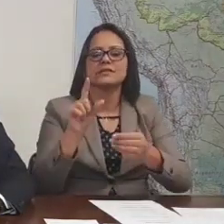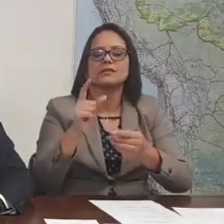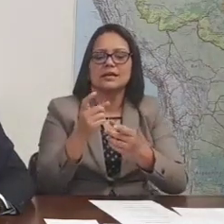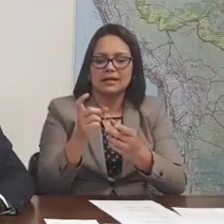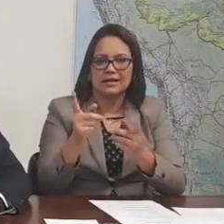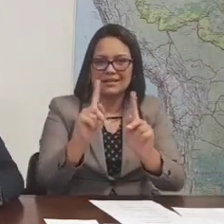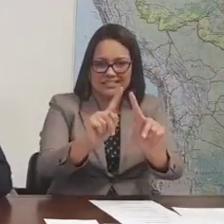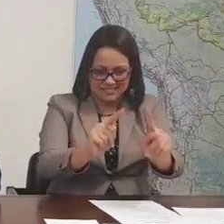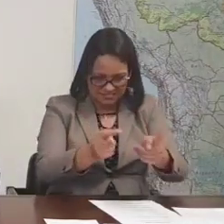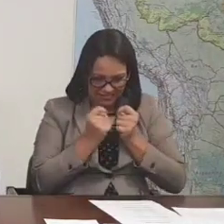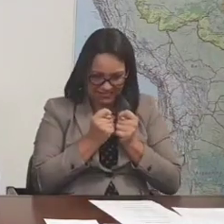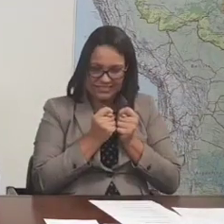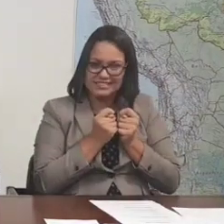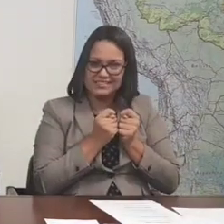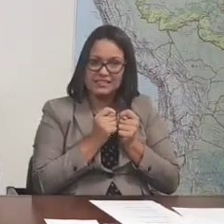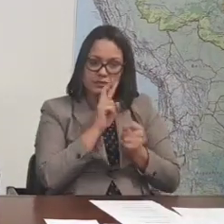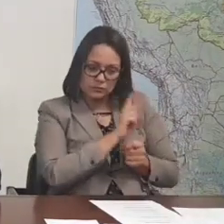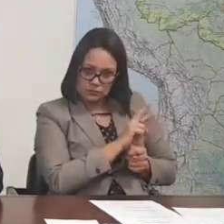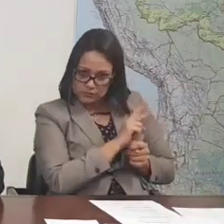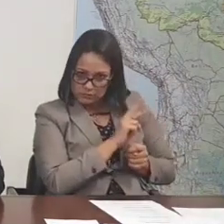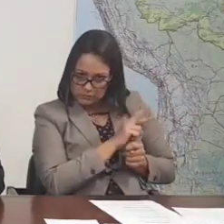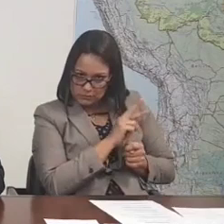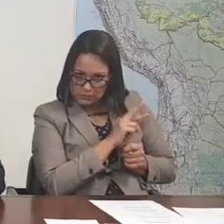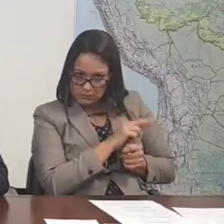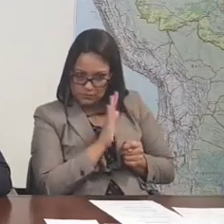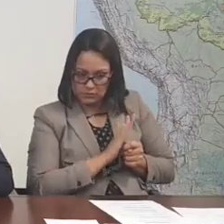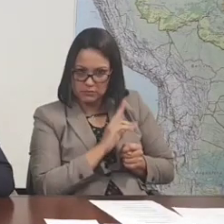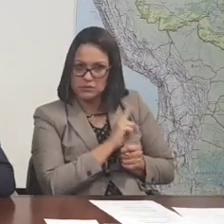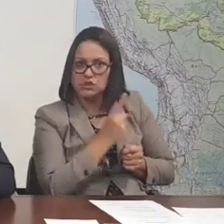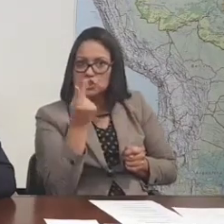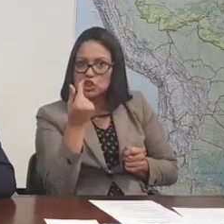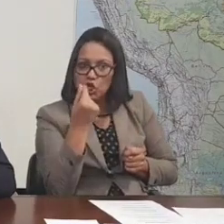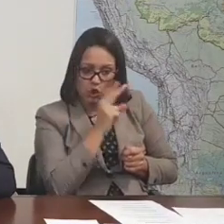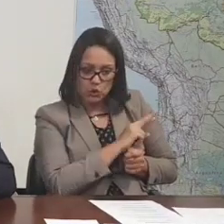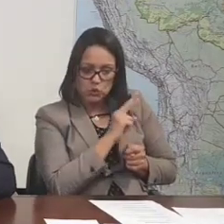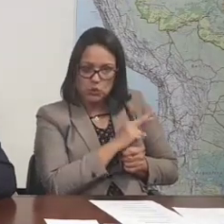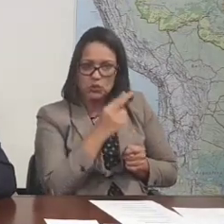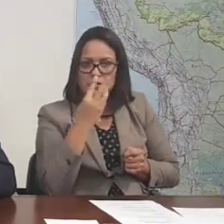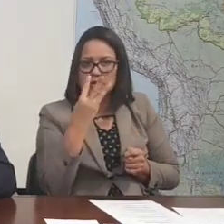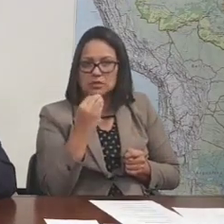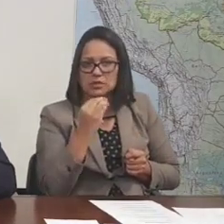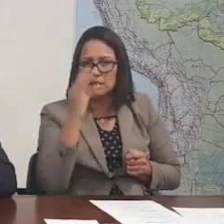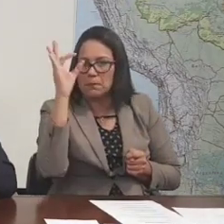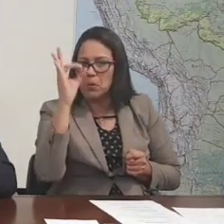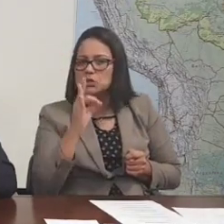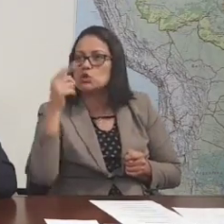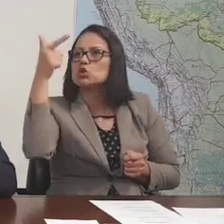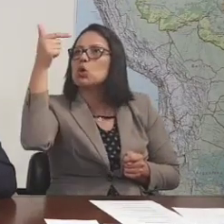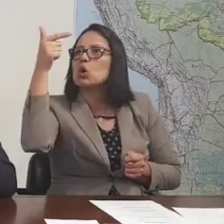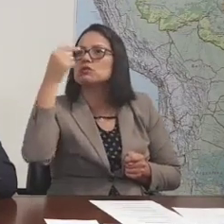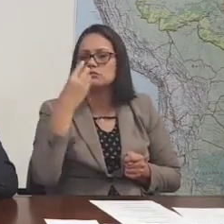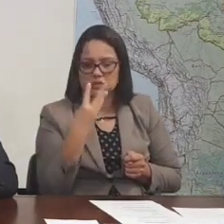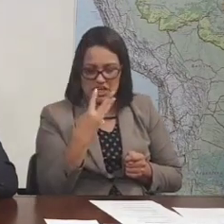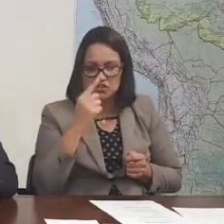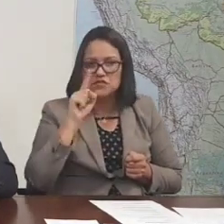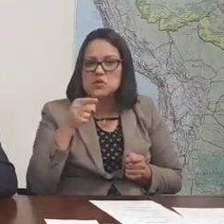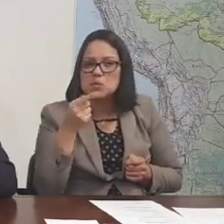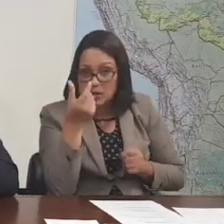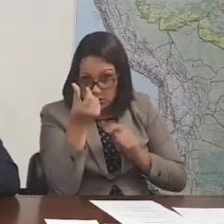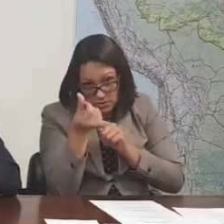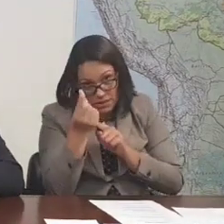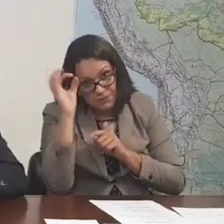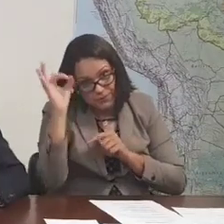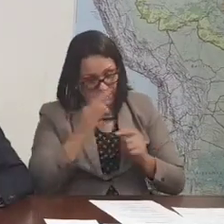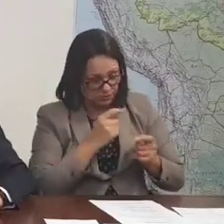descontingenciou. Ou seja, segurou um pouquinho ali atrás que foi 30% de 12, 3,6% do